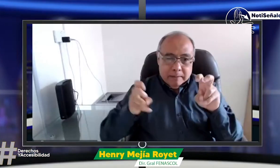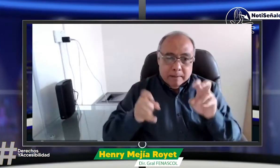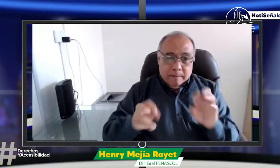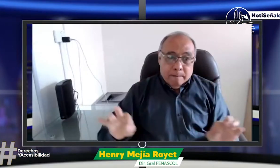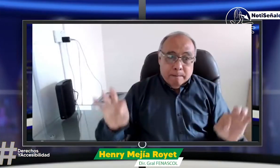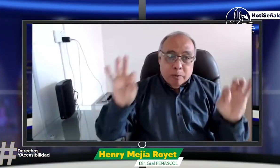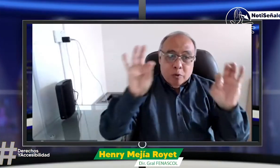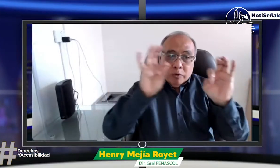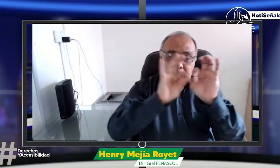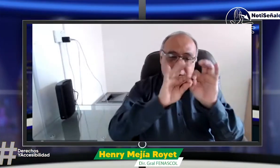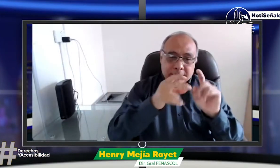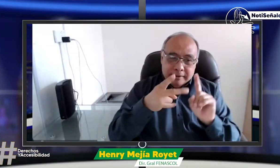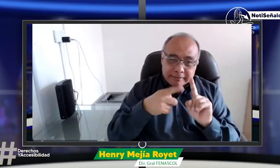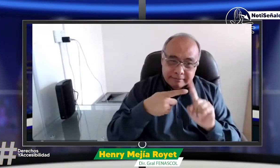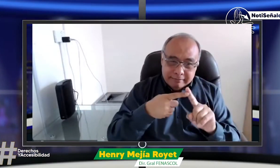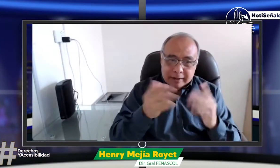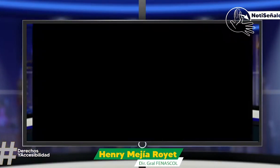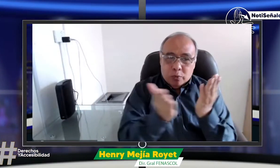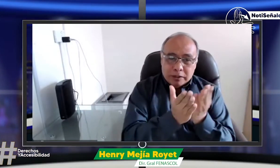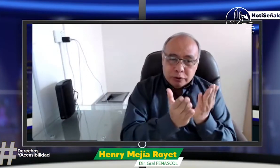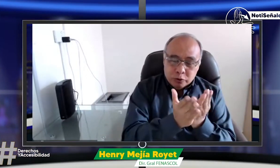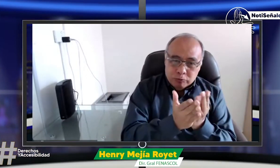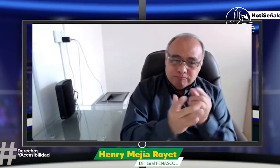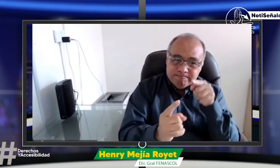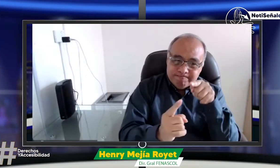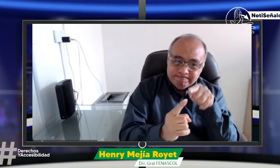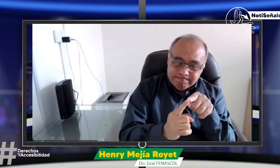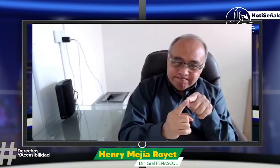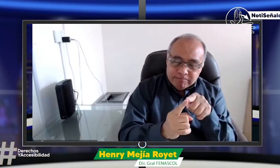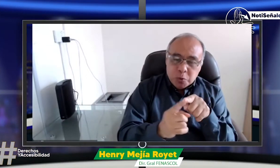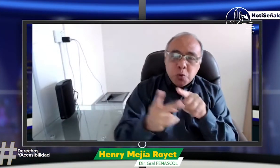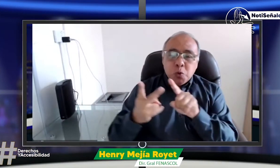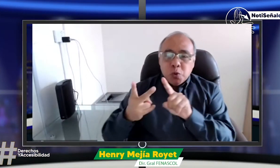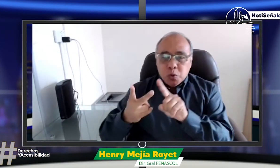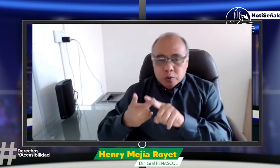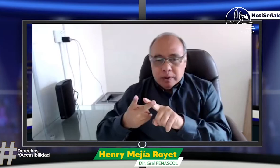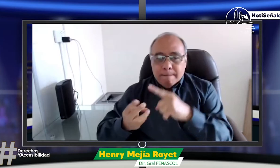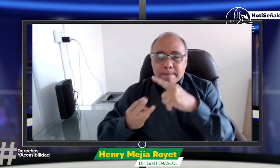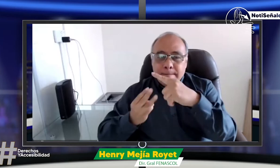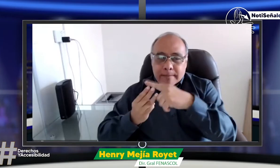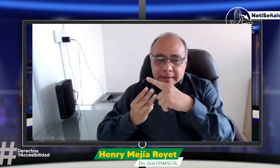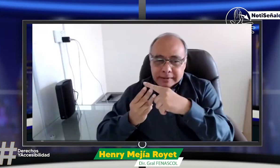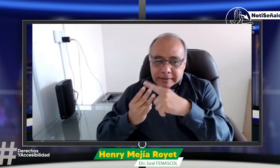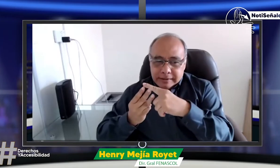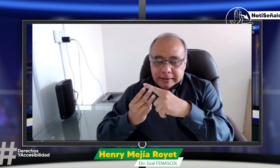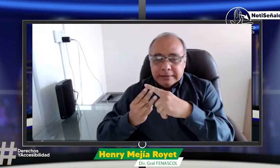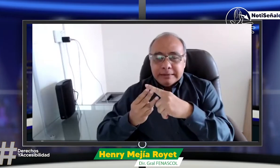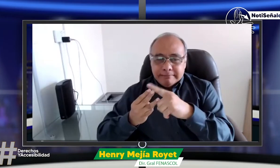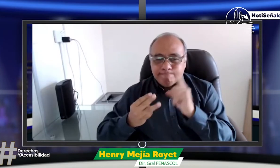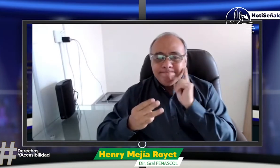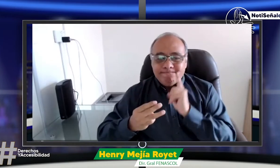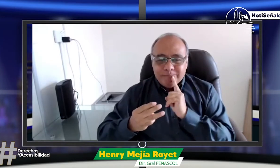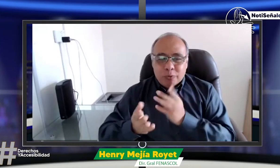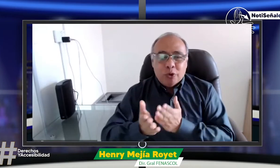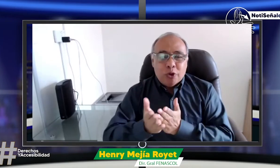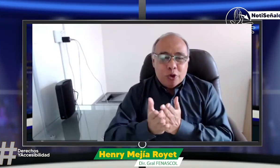momento. Creo que ya vamos más de 100, lo que nos pone muy contentos. Hoy hablaremos de dos temas muy importantes. Hablaremos de la educación y también de la